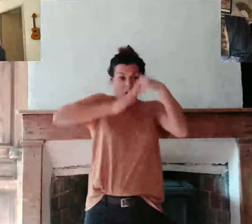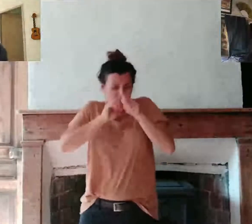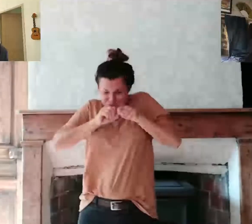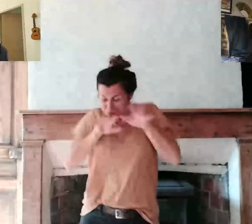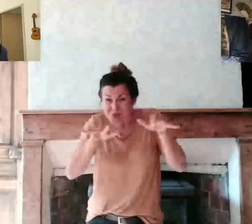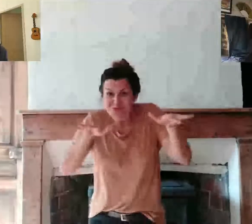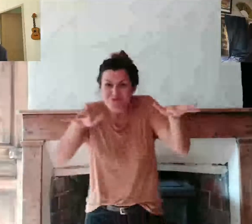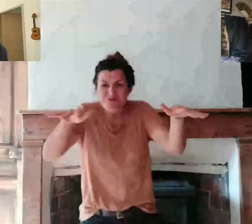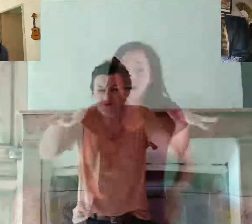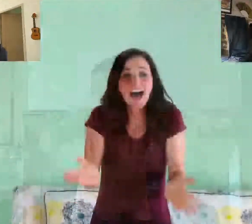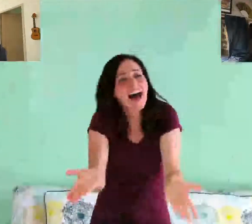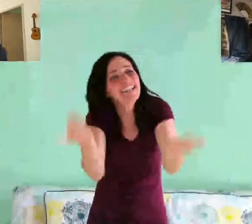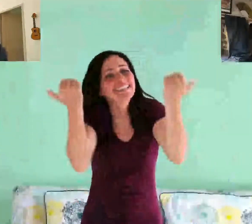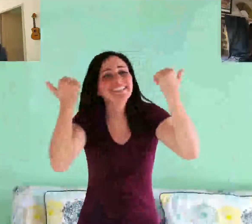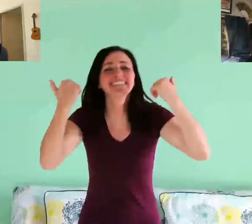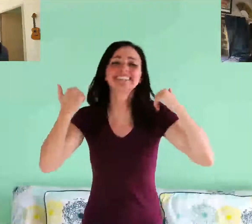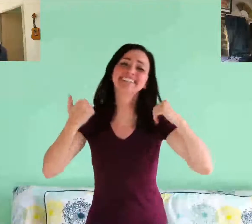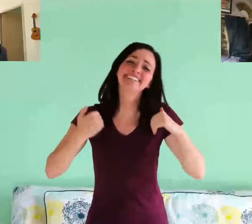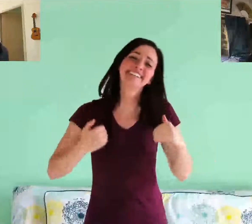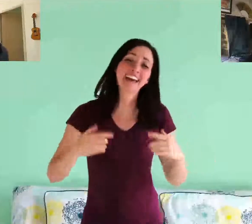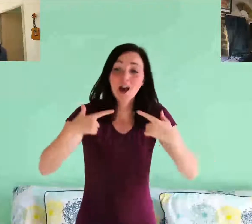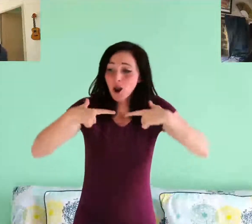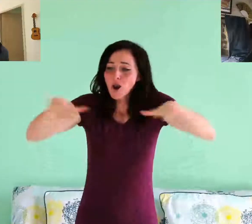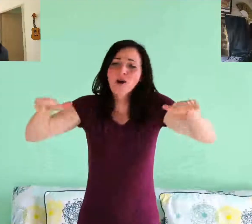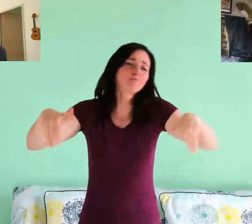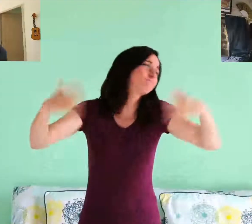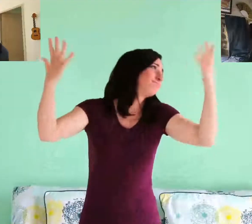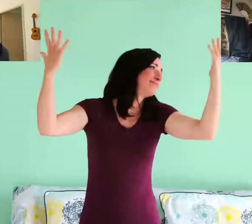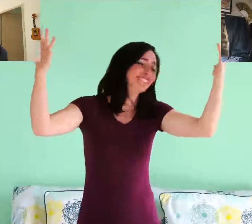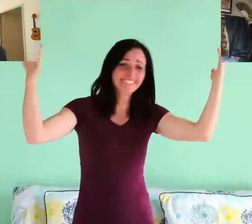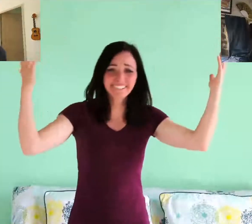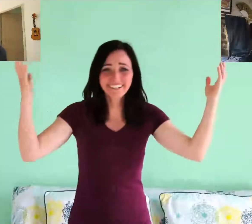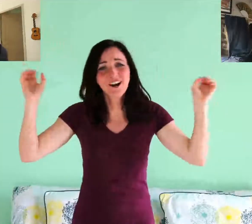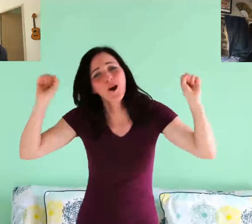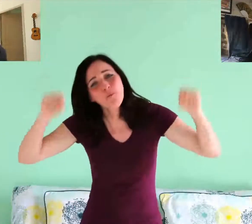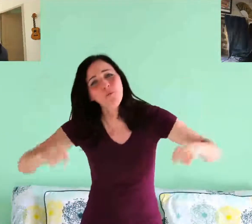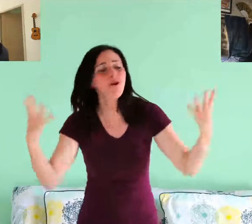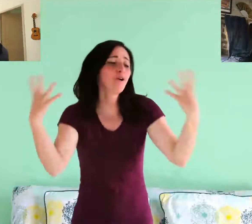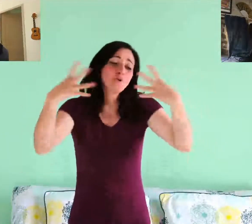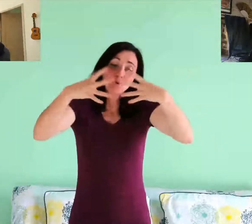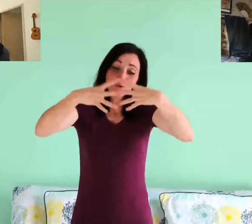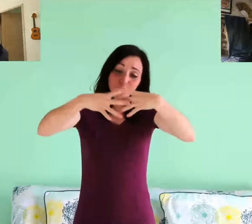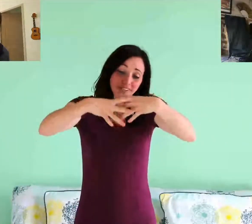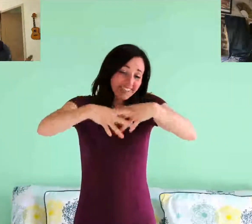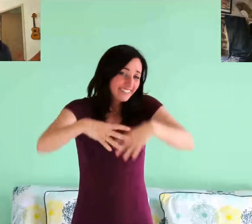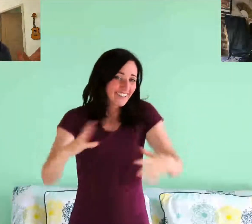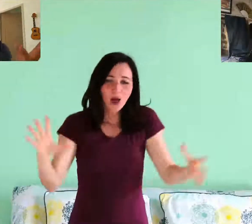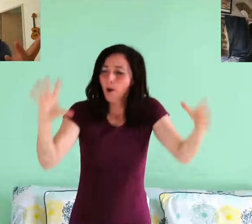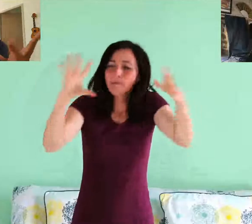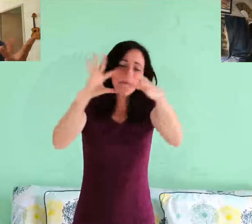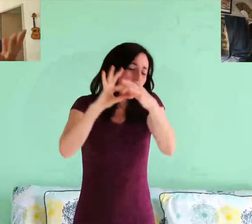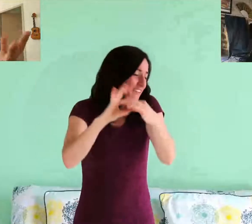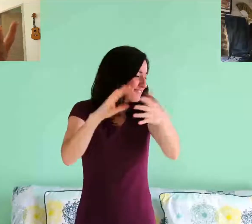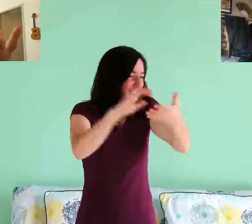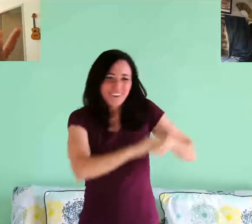allégresse Allez ! Tous nos langages peuvent exprimer Une